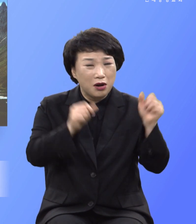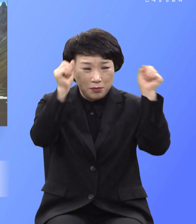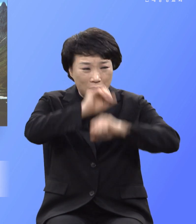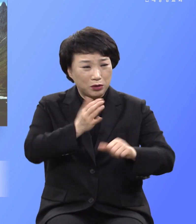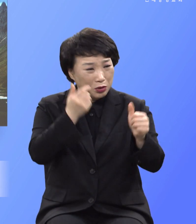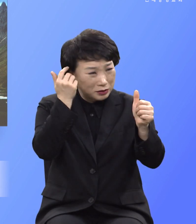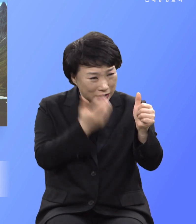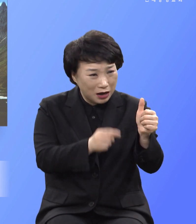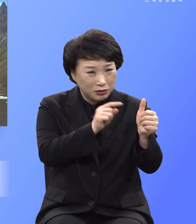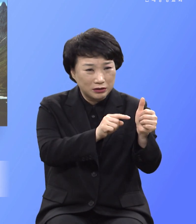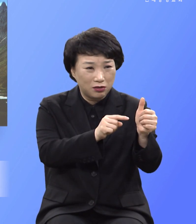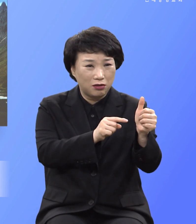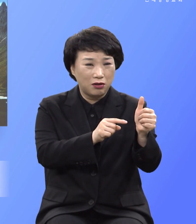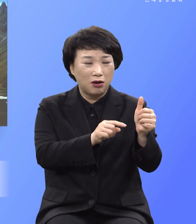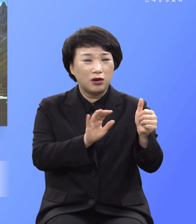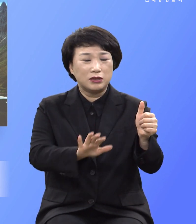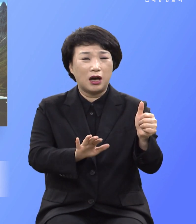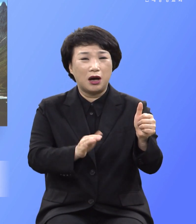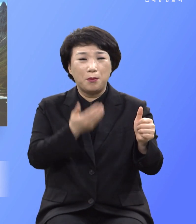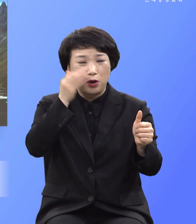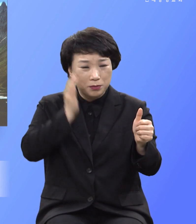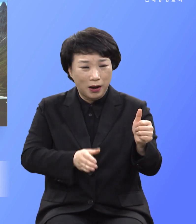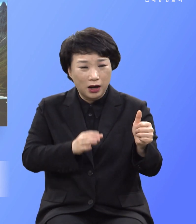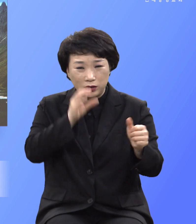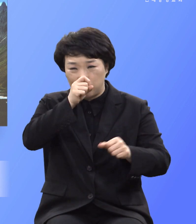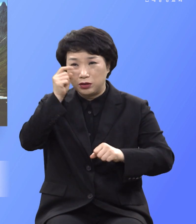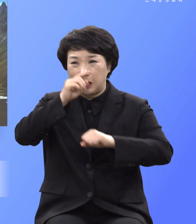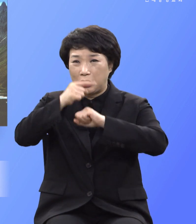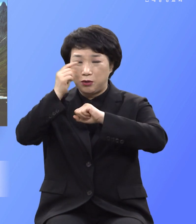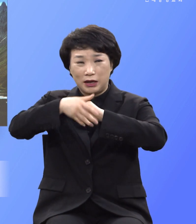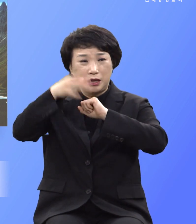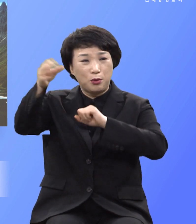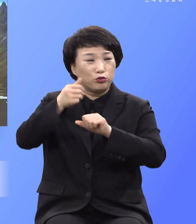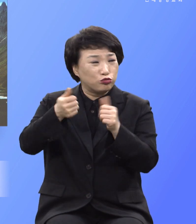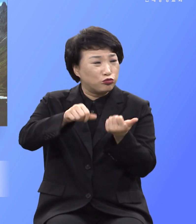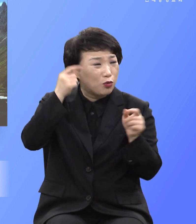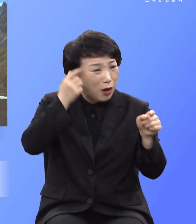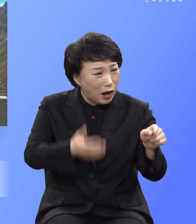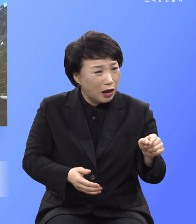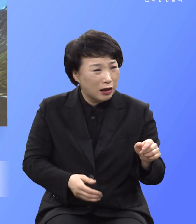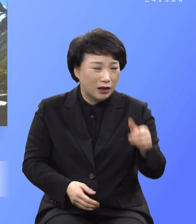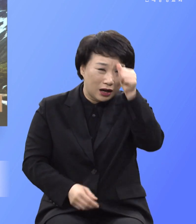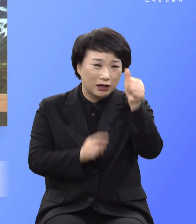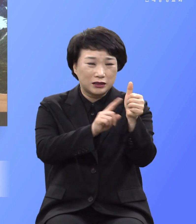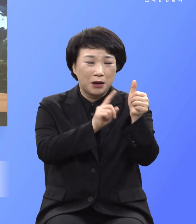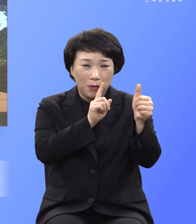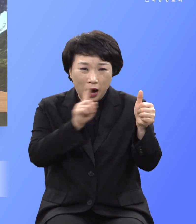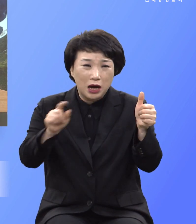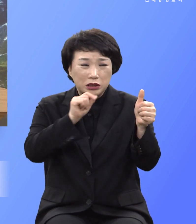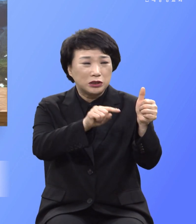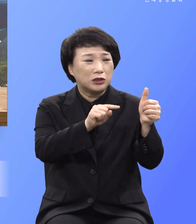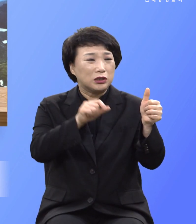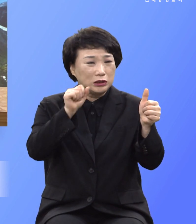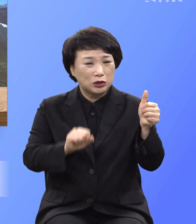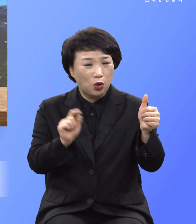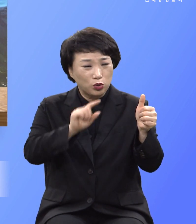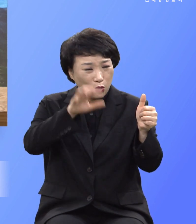되었느냐 왜 먹지 말라는 실과를 먹고 죽었느냐 아담아 네가 어디에 있느냐 네가 죽게